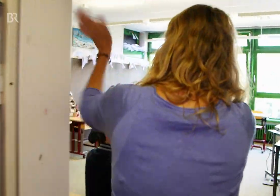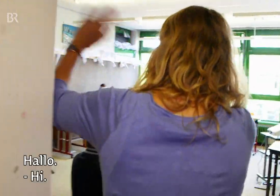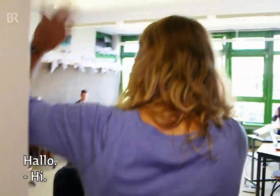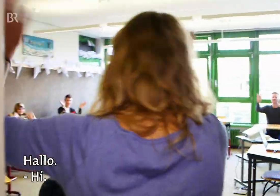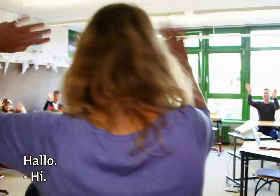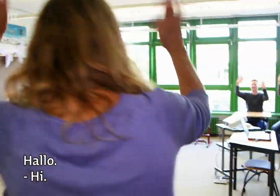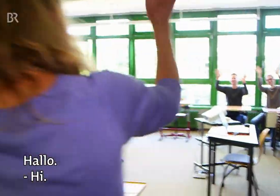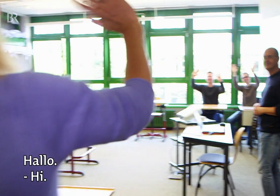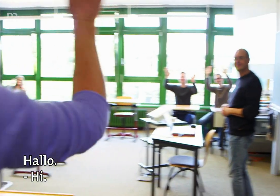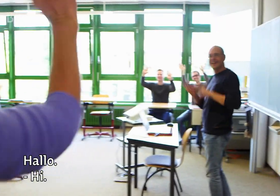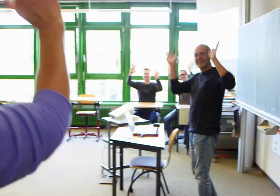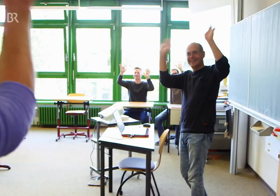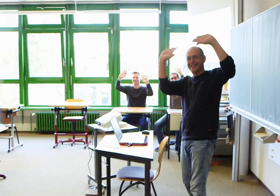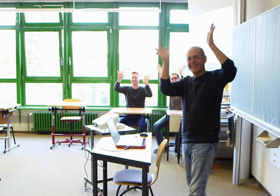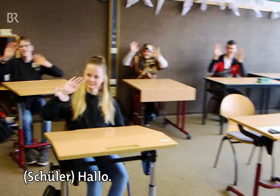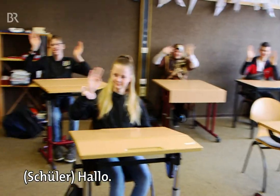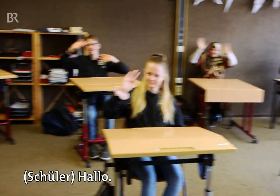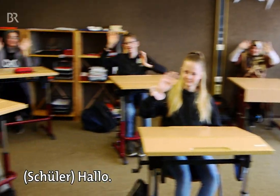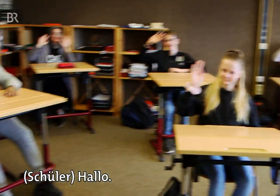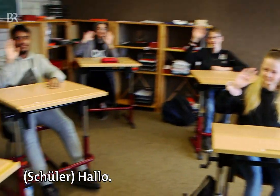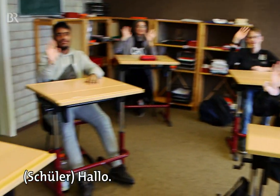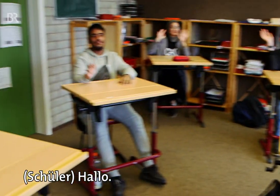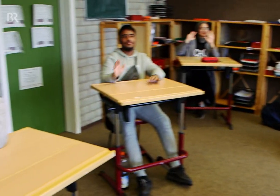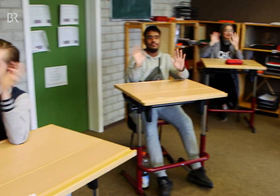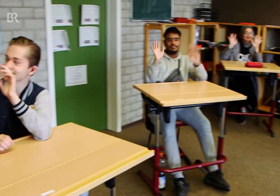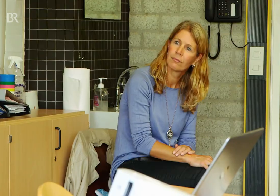Hallo! Hi! Hallo! Hallo! Hi! Hi!